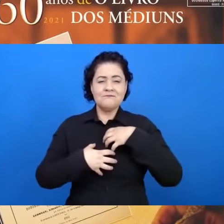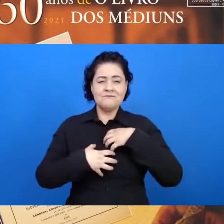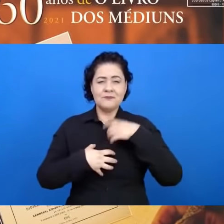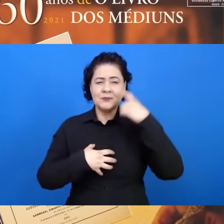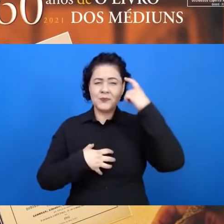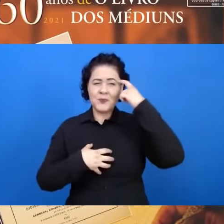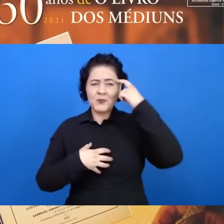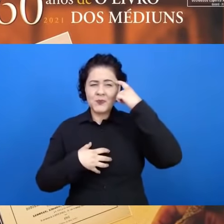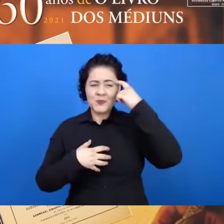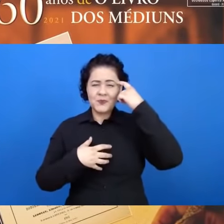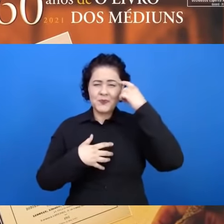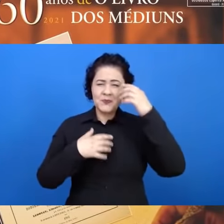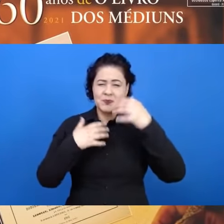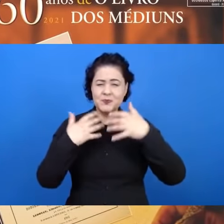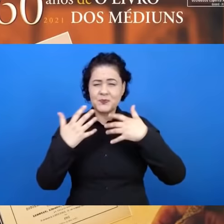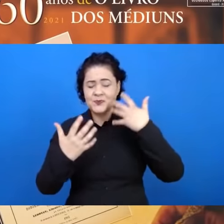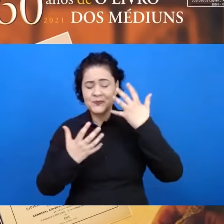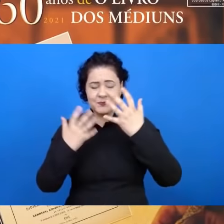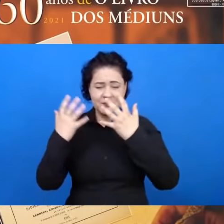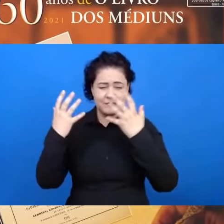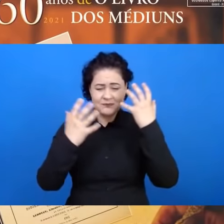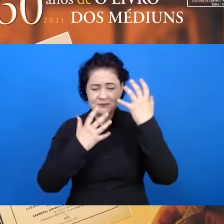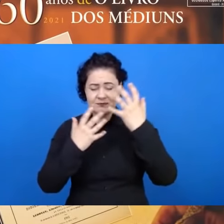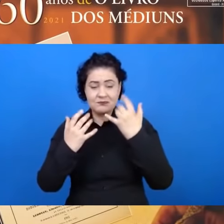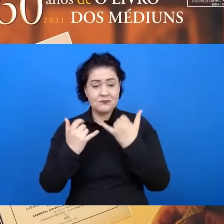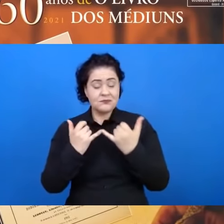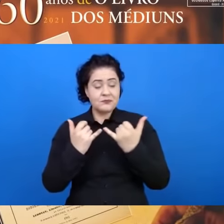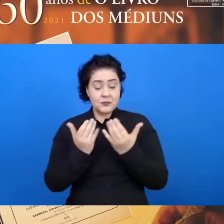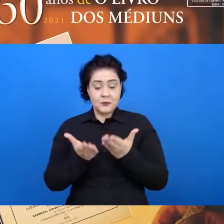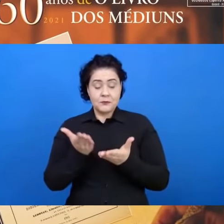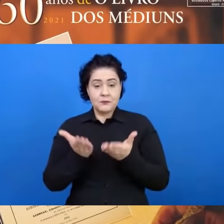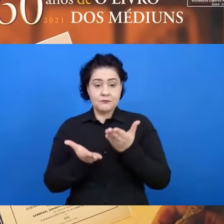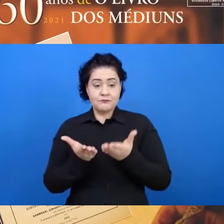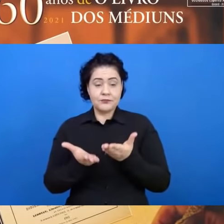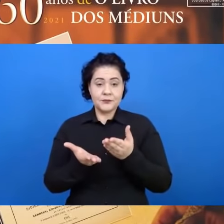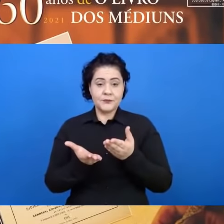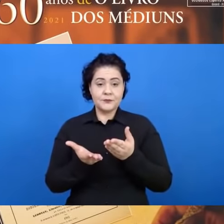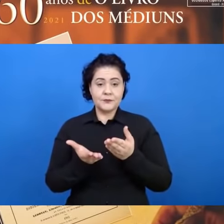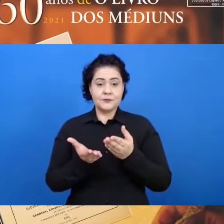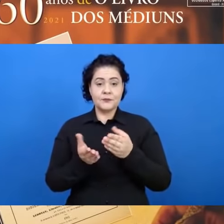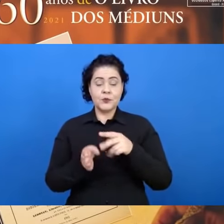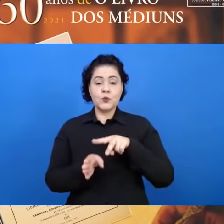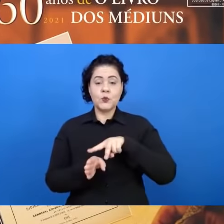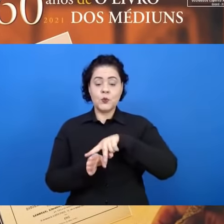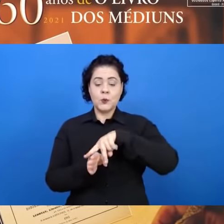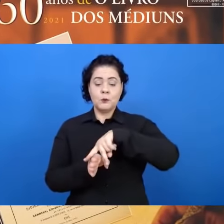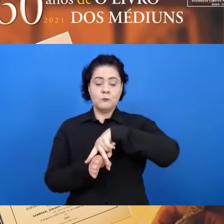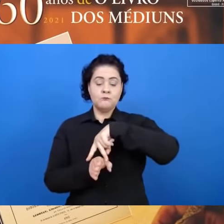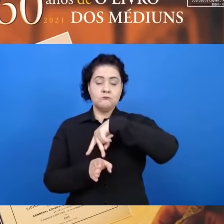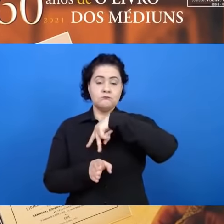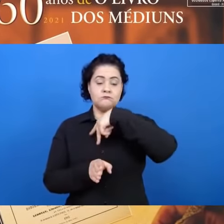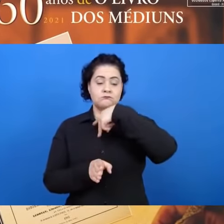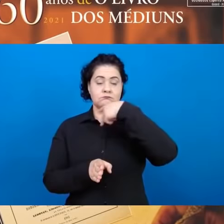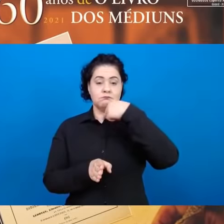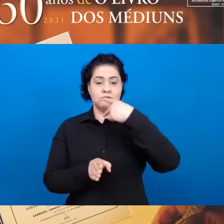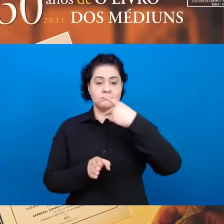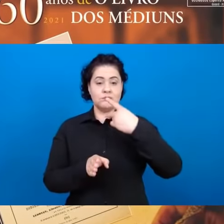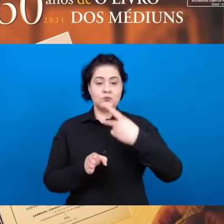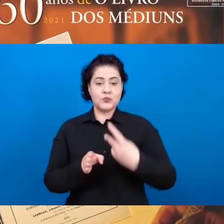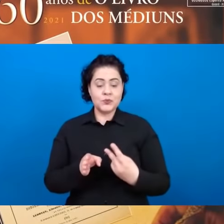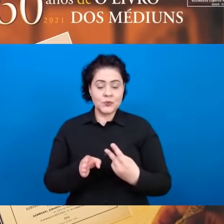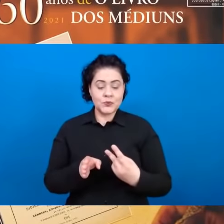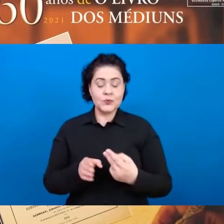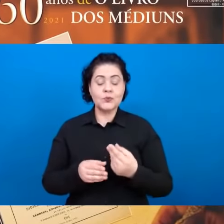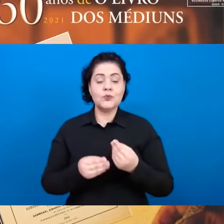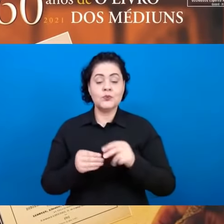a noção de equilíbrio e tomba do animal ao desamparo sobre a